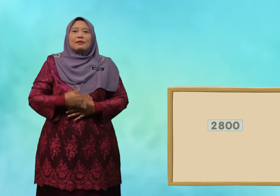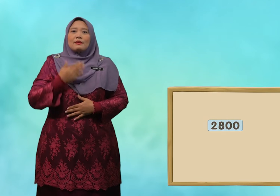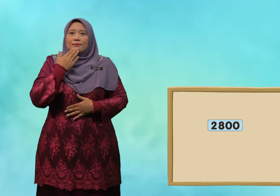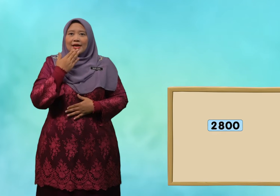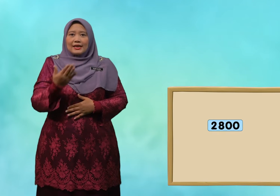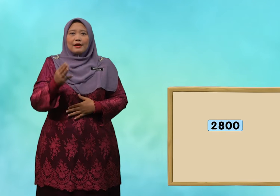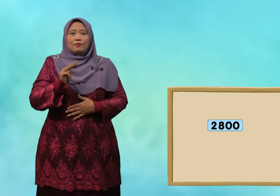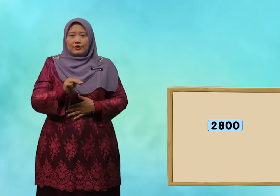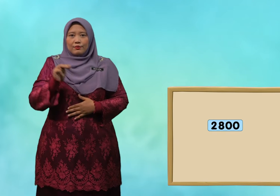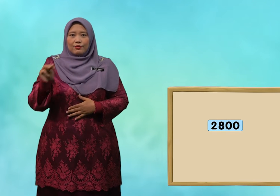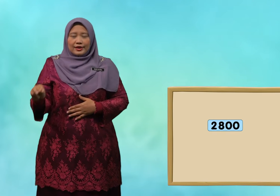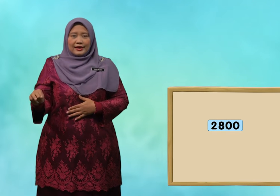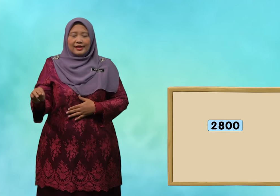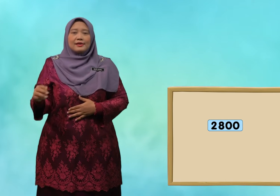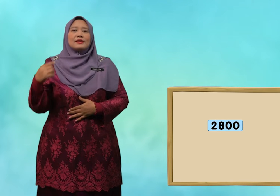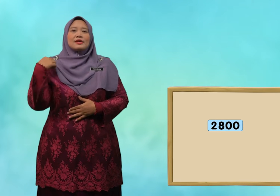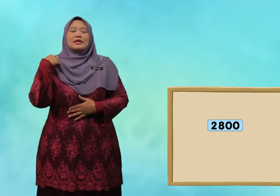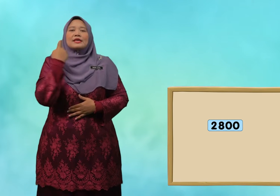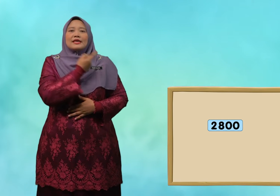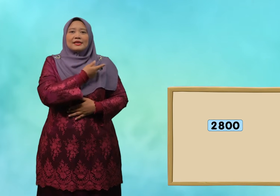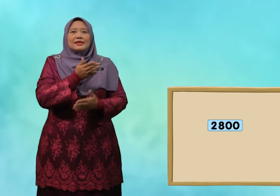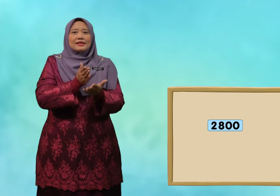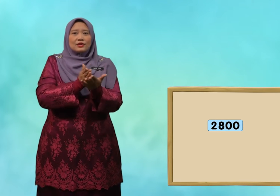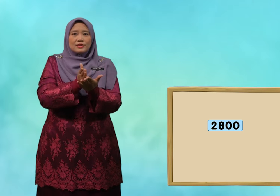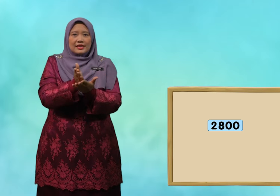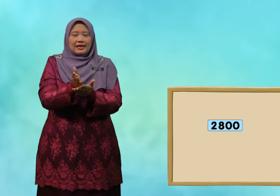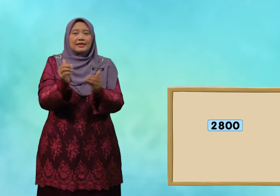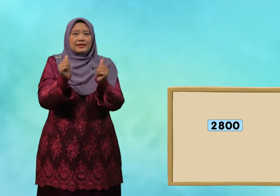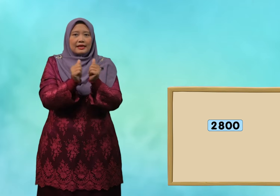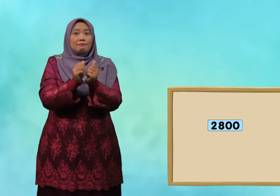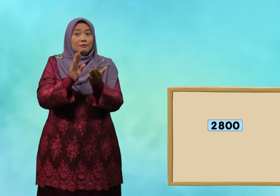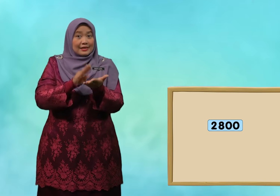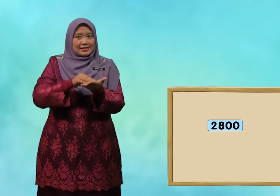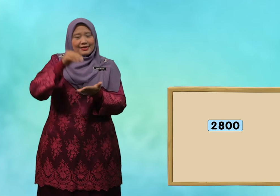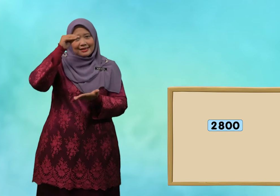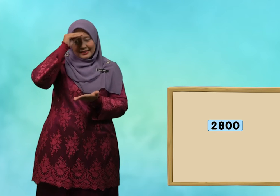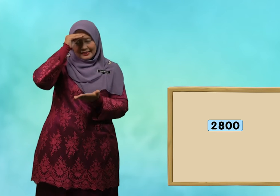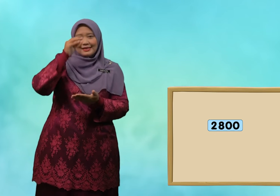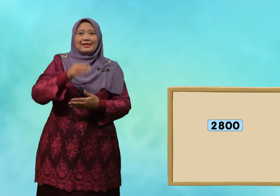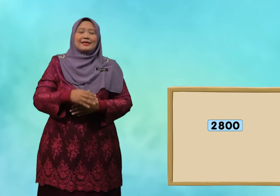Baiklah, murid-murid. Kita teruskan dengan perbelajaran kita, ya.